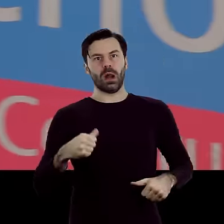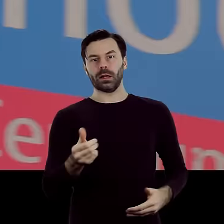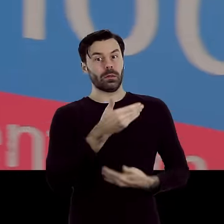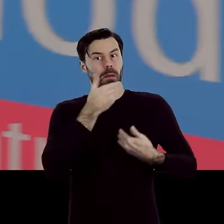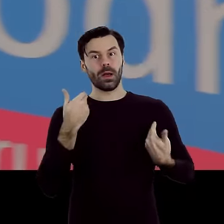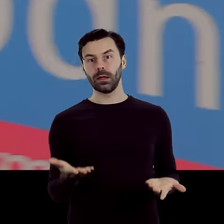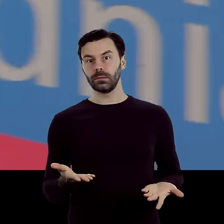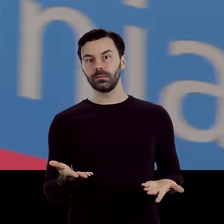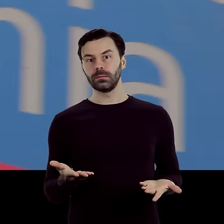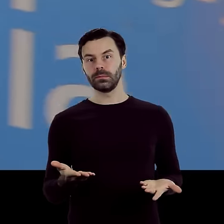brakuje.